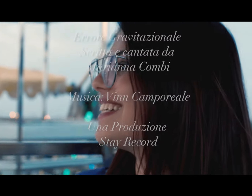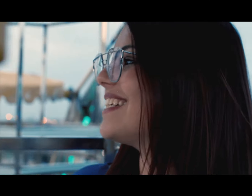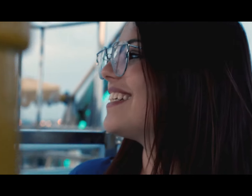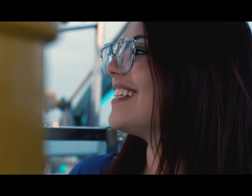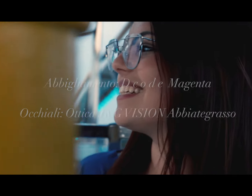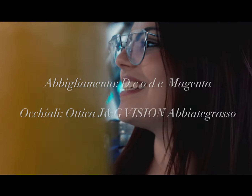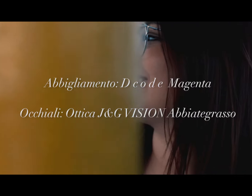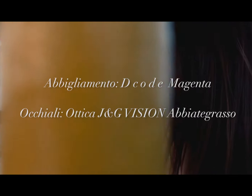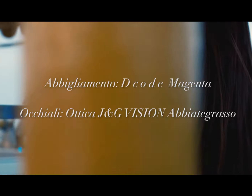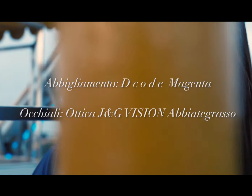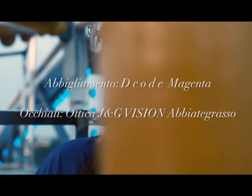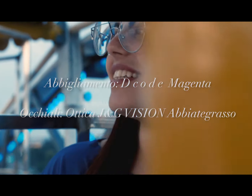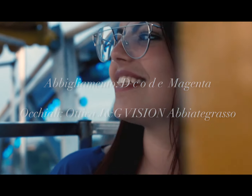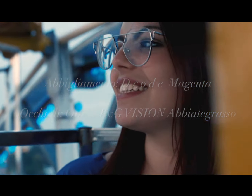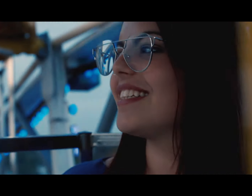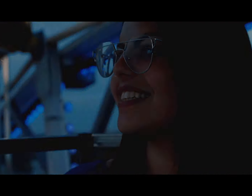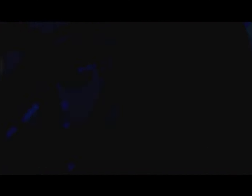Un negozio di ricordi dove colleziono Un negozio di ricordi dove Ogni parte di ciò Un